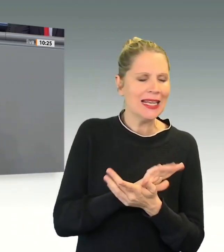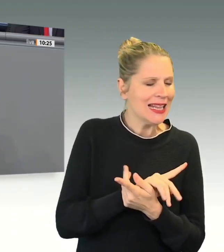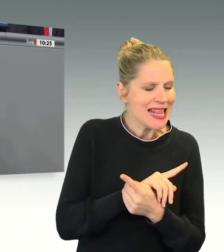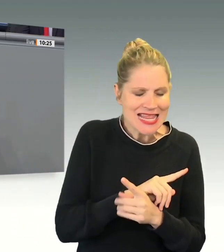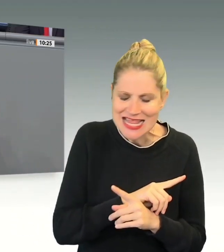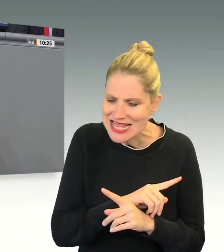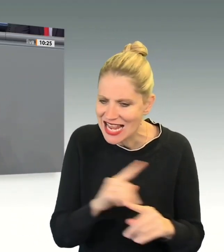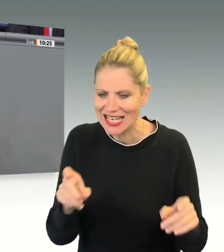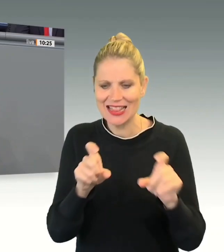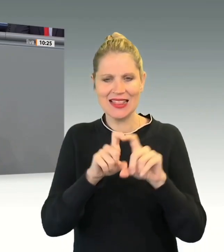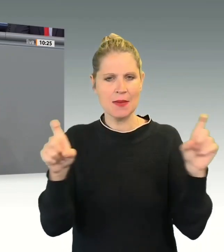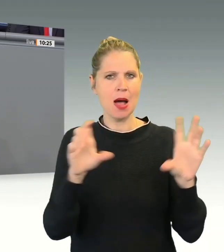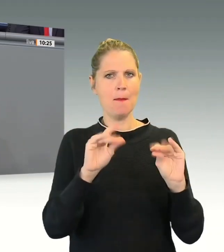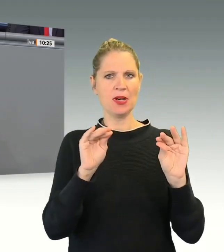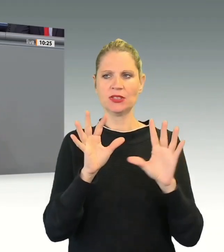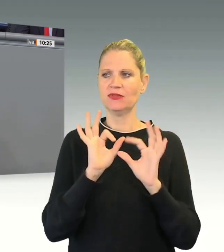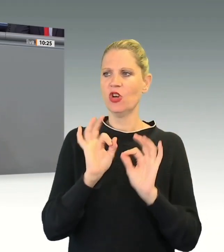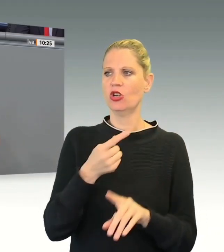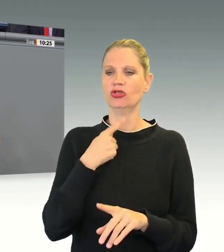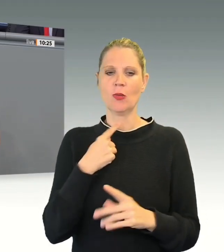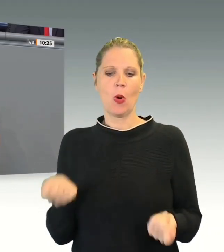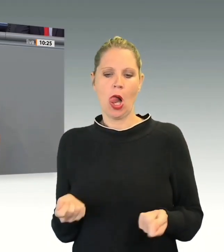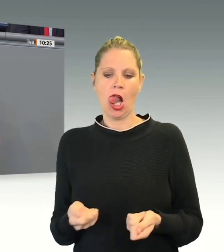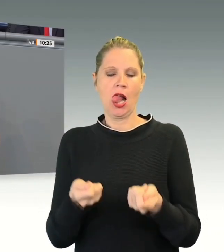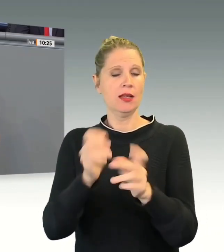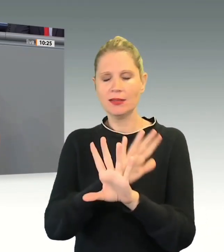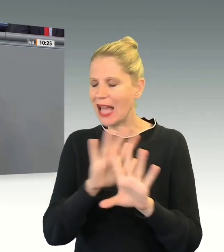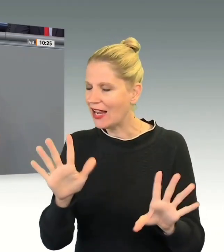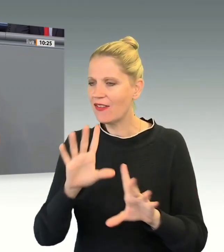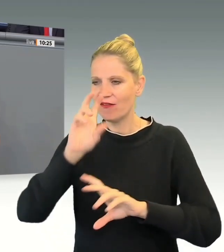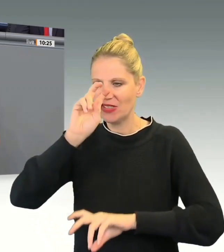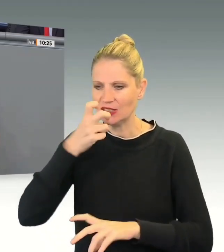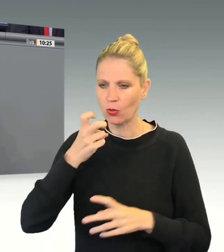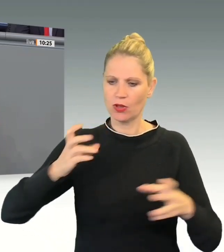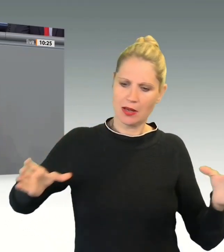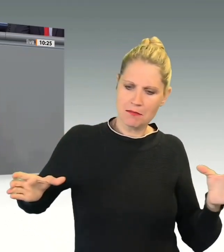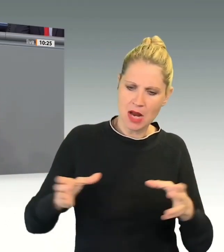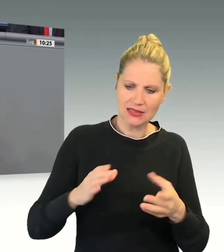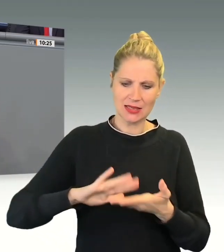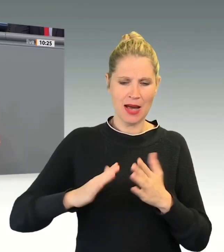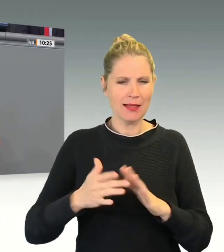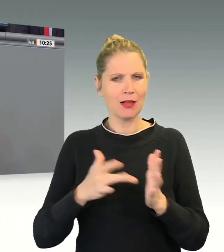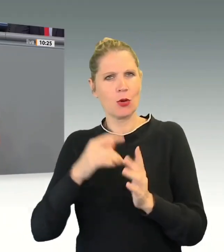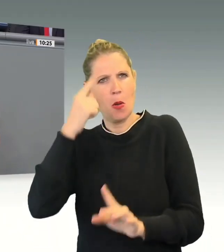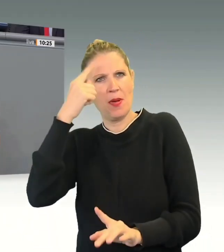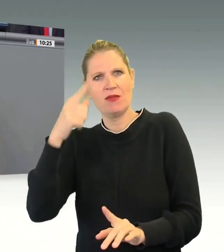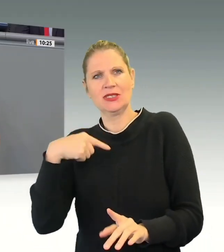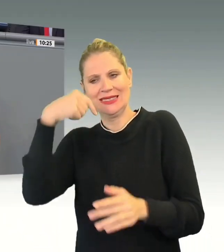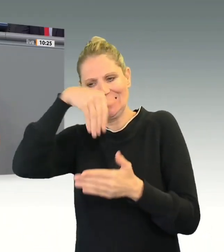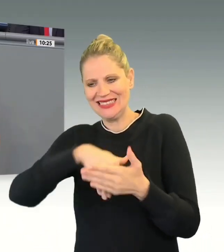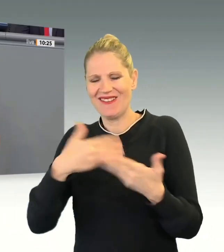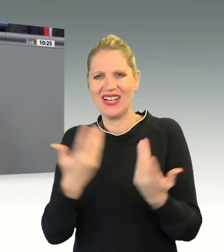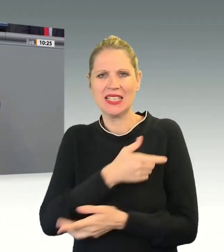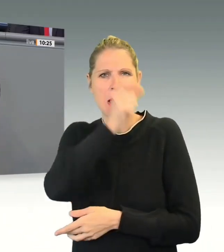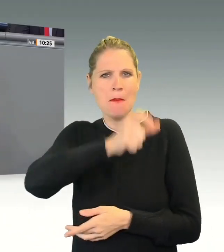instrumentalisiert, sich dessen bewusst ist, dass es hier um Menschenleben geht. Und warum war das damals der